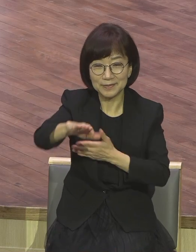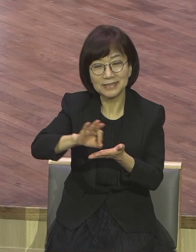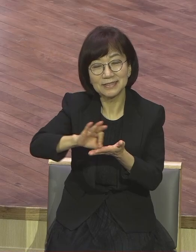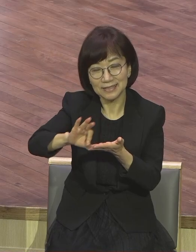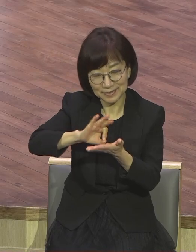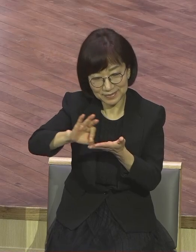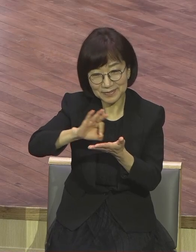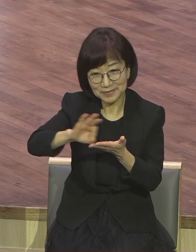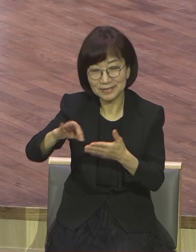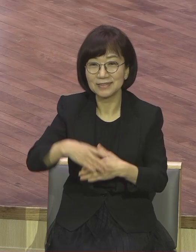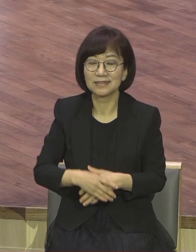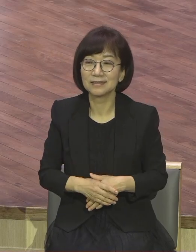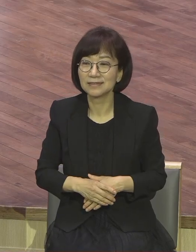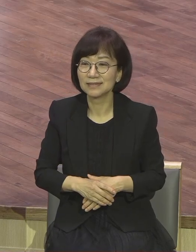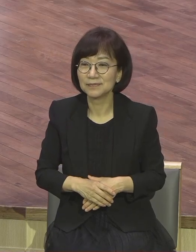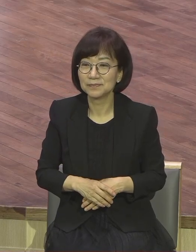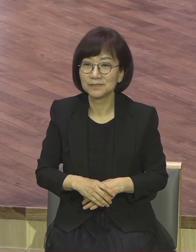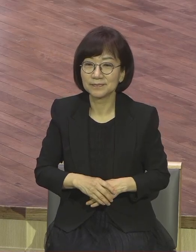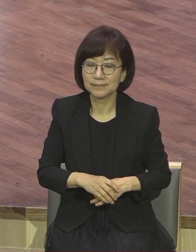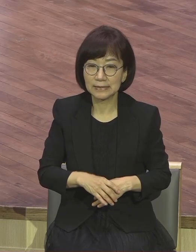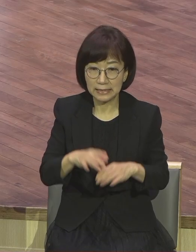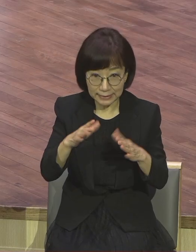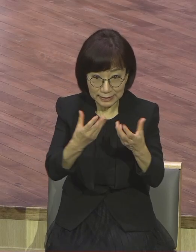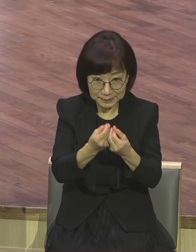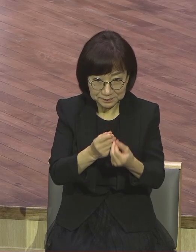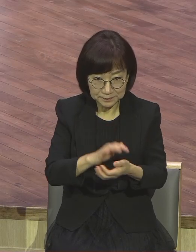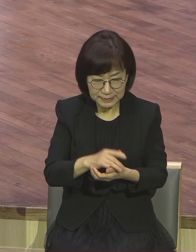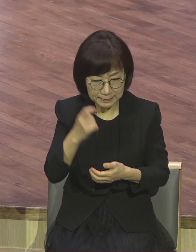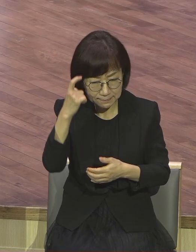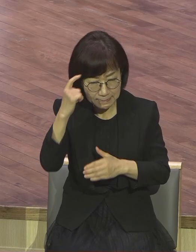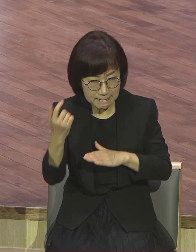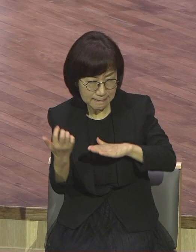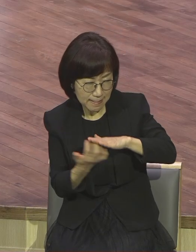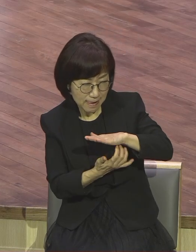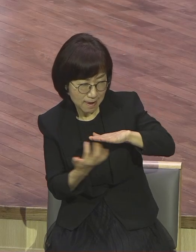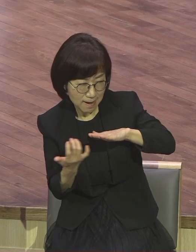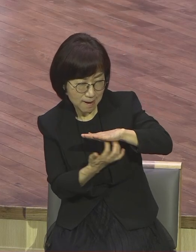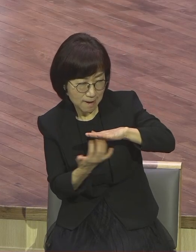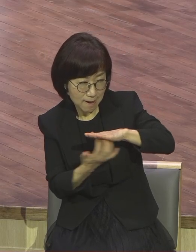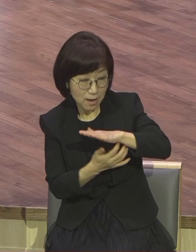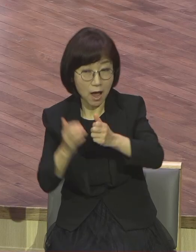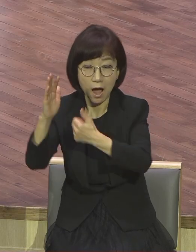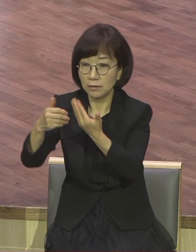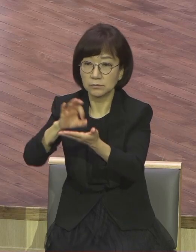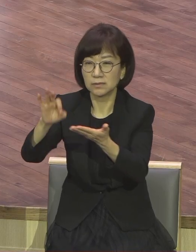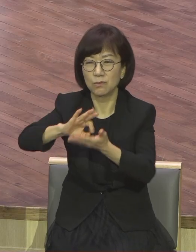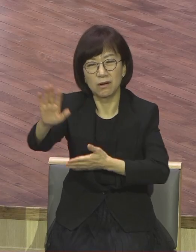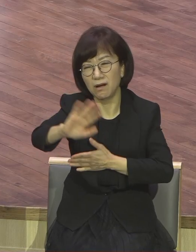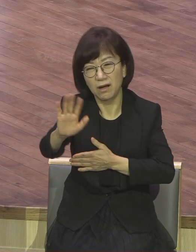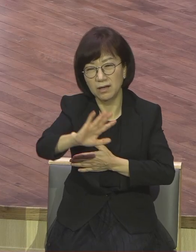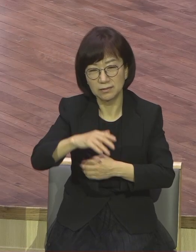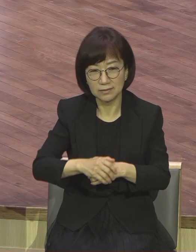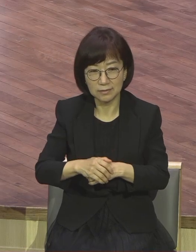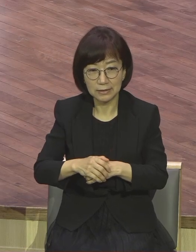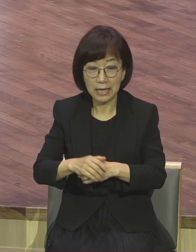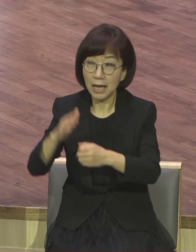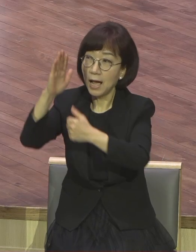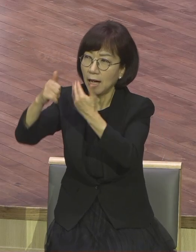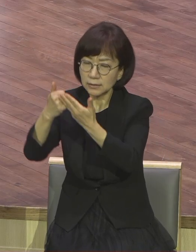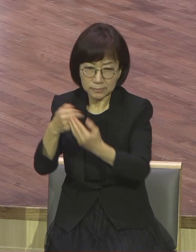쓰시느냐 잔머리 울려가지고 쓰임받게 되는 게 아니에요. 기도하는 사람을 하나님 쓰세요.